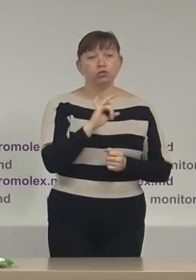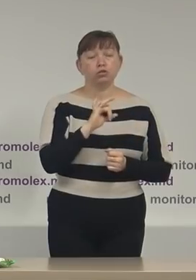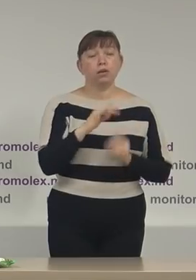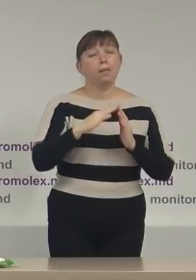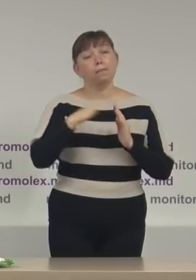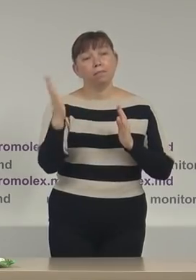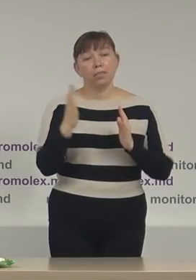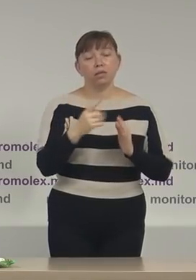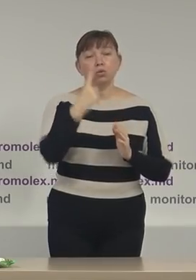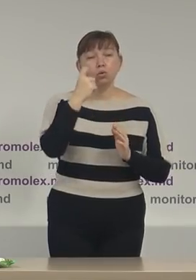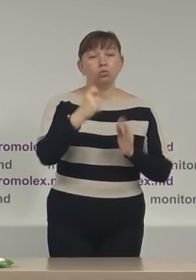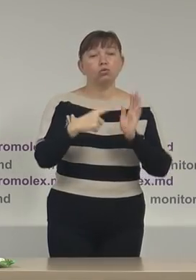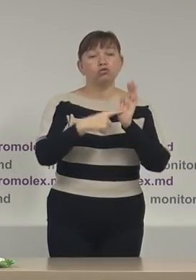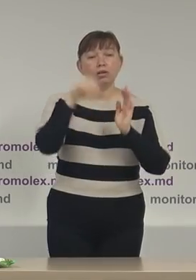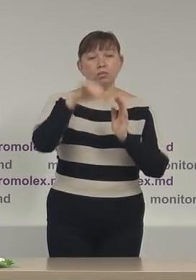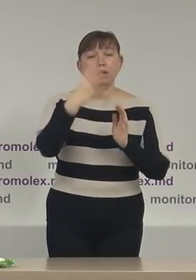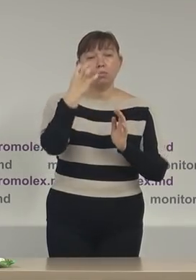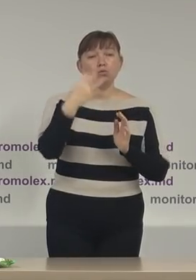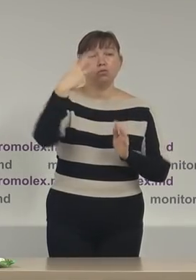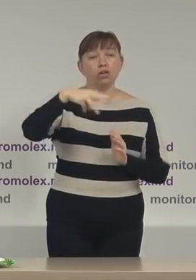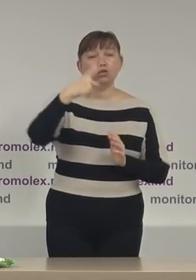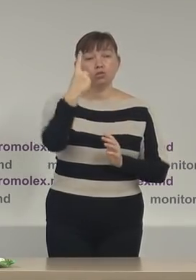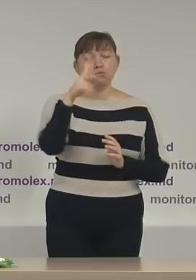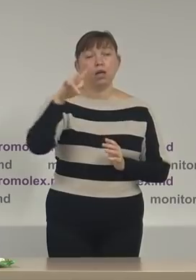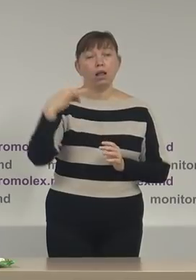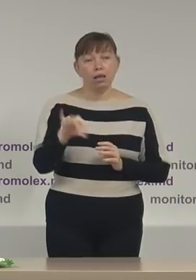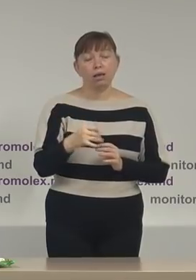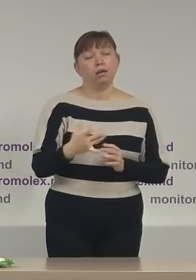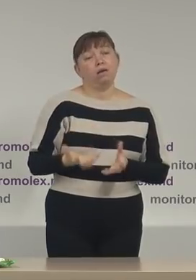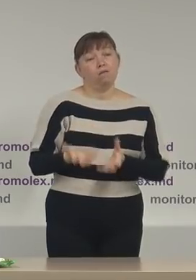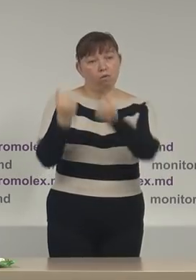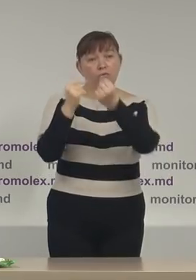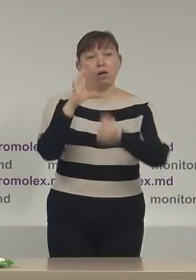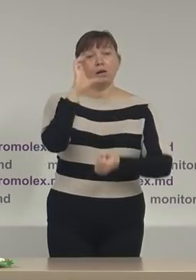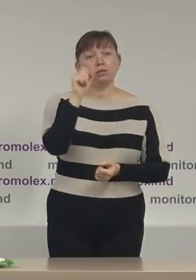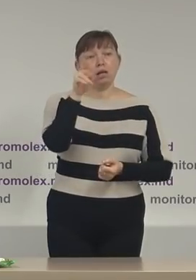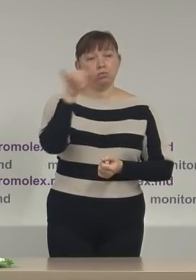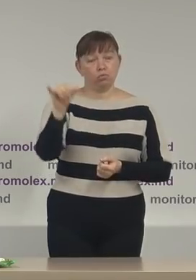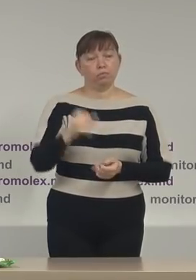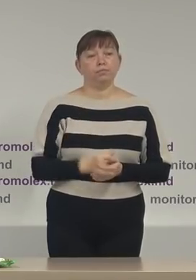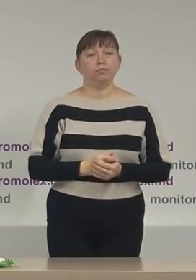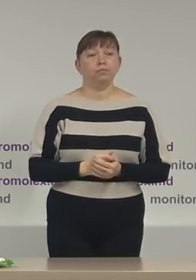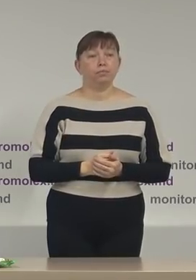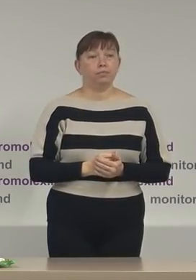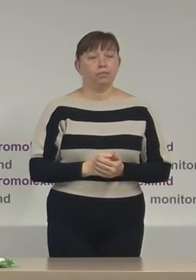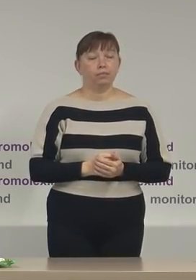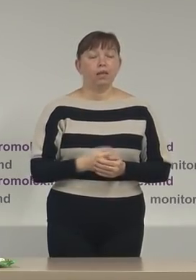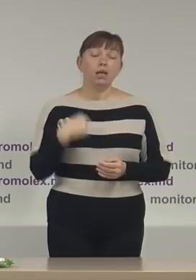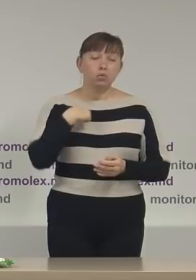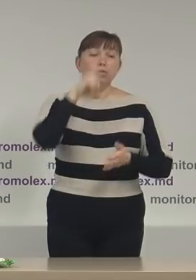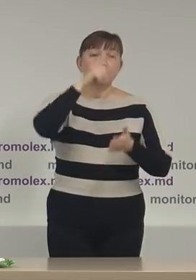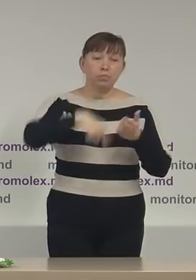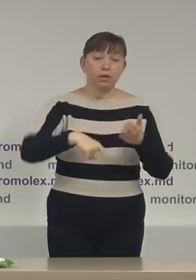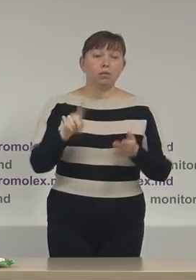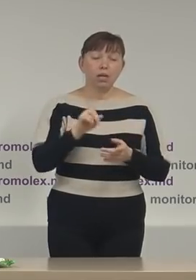peste 106 1431 lei doamna Maia Sandu sperăm